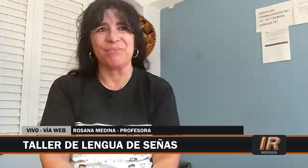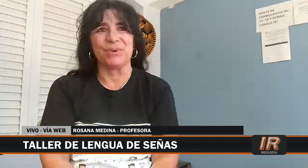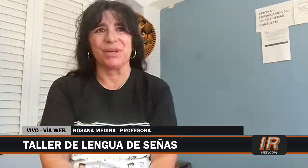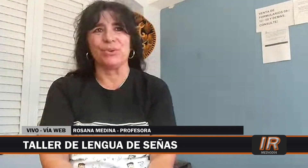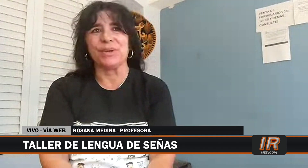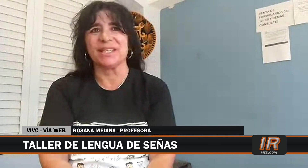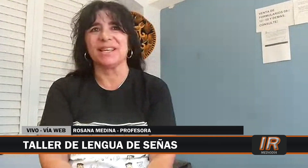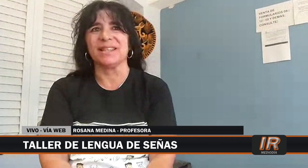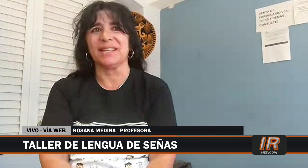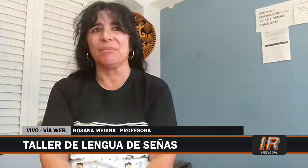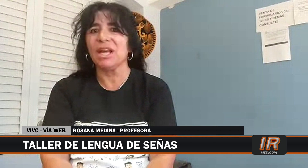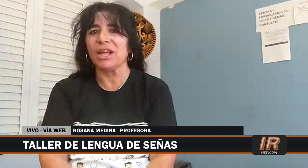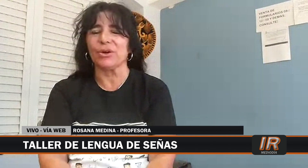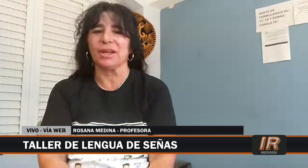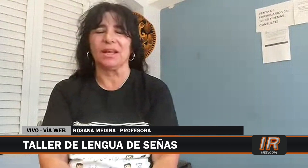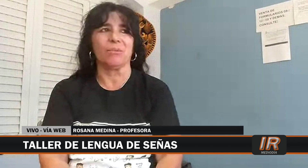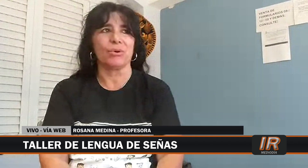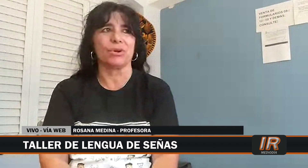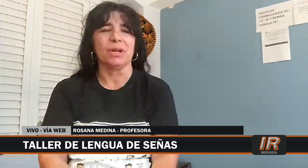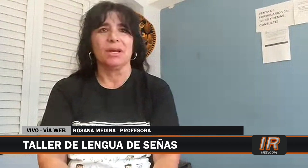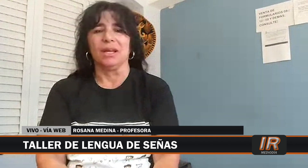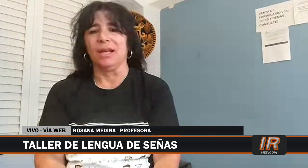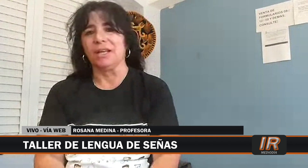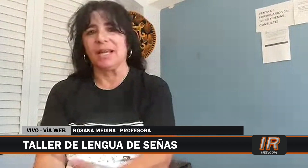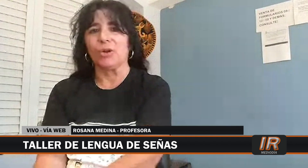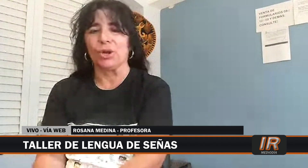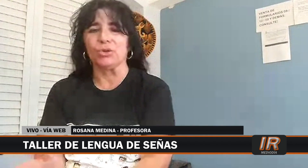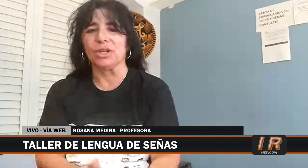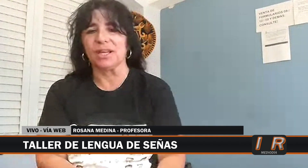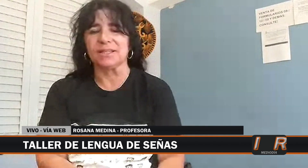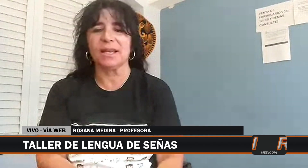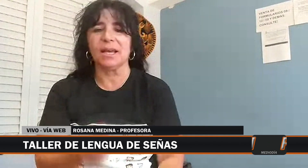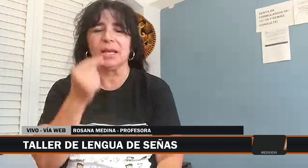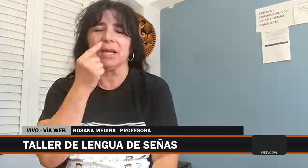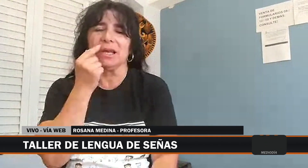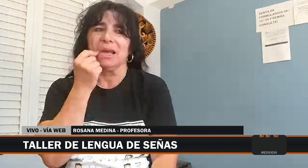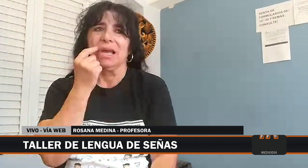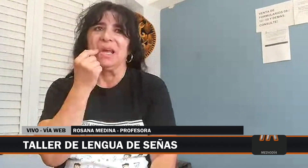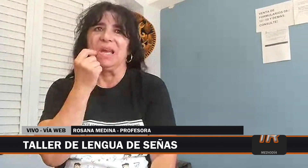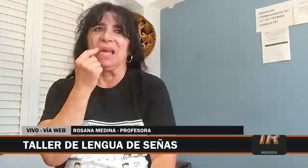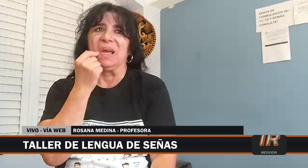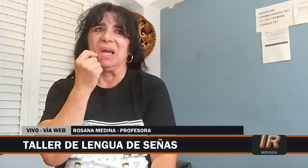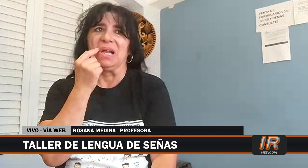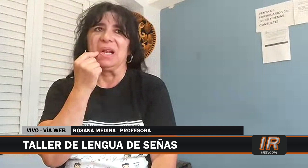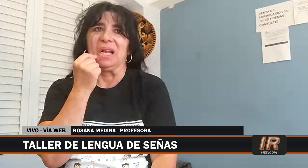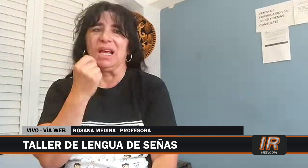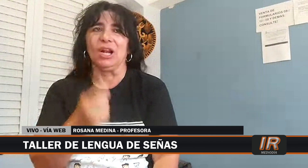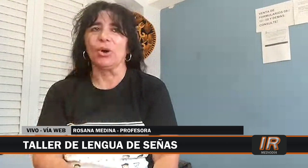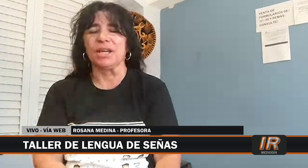porque uno a veces tiene miedo de que a mejor hace algo que no tiene que ser, y lo que